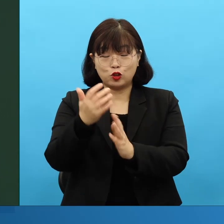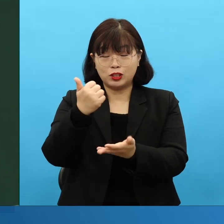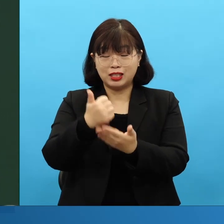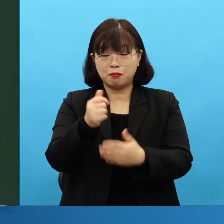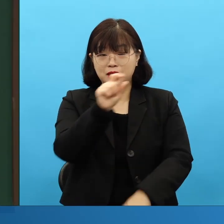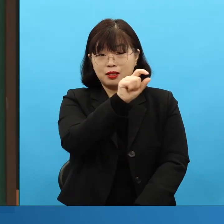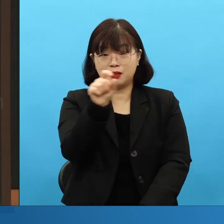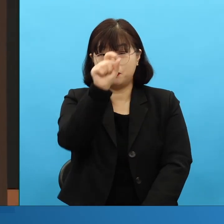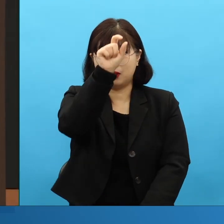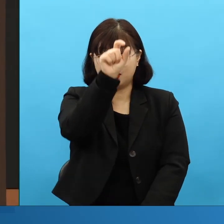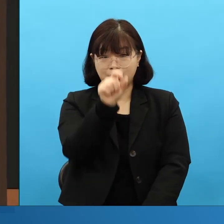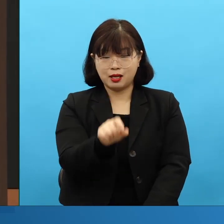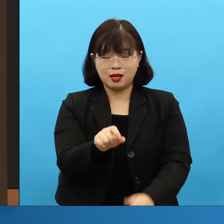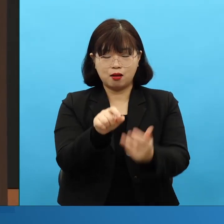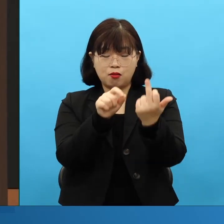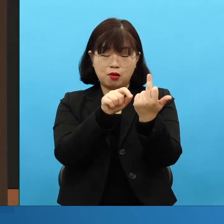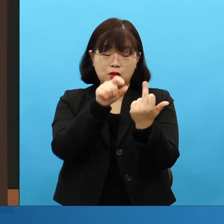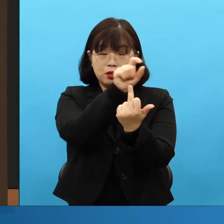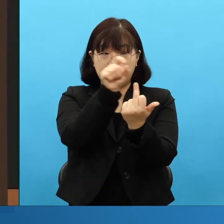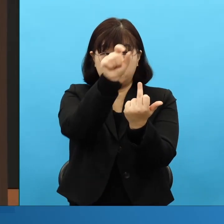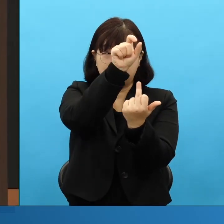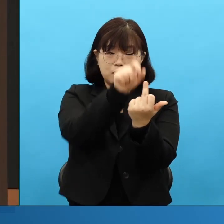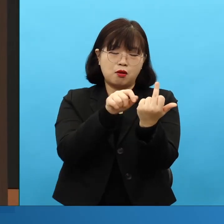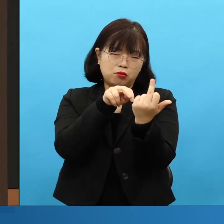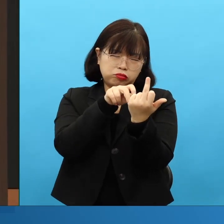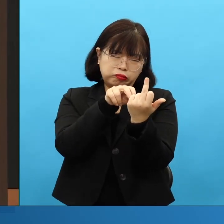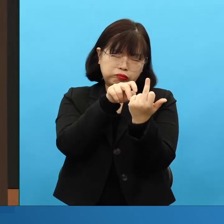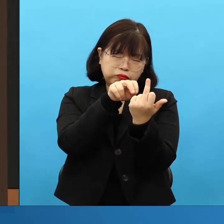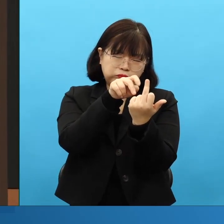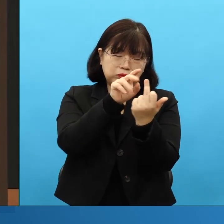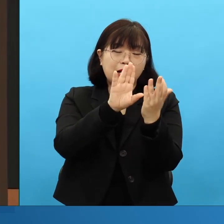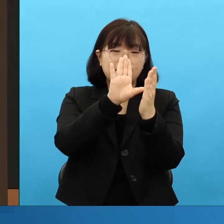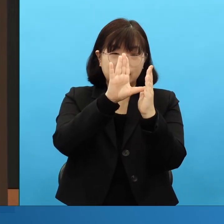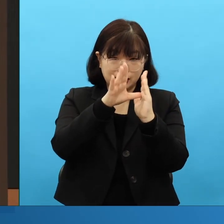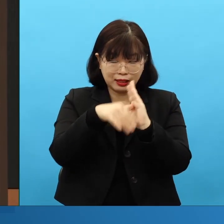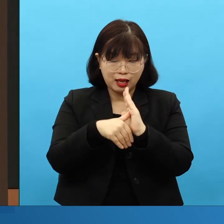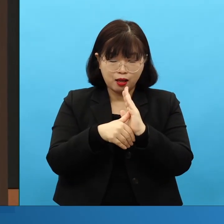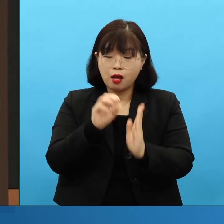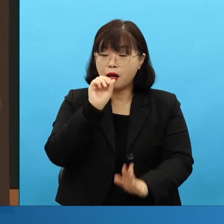나를 위해서 울지 말고 네 자녀를 위해서 울어라.